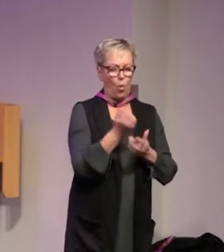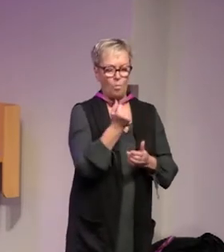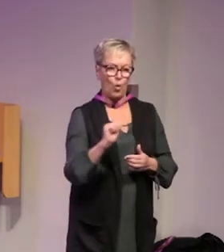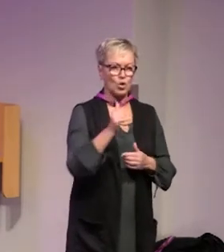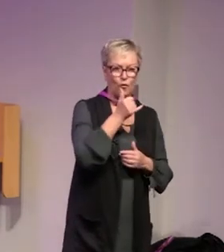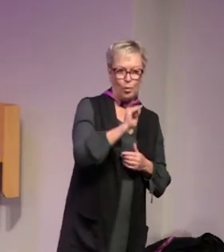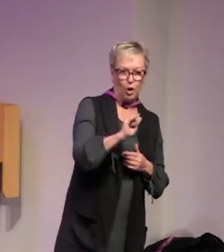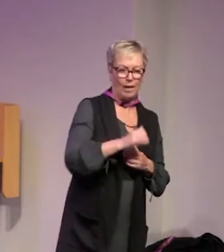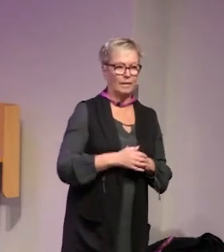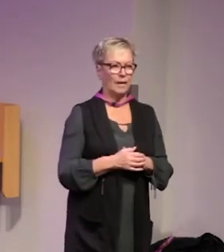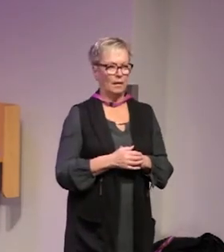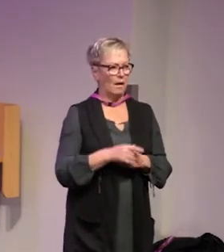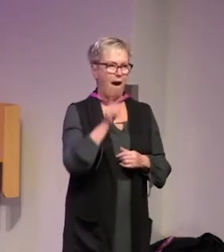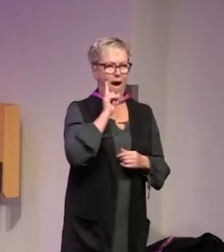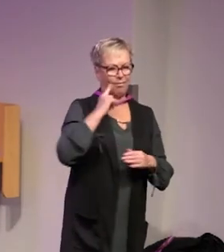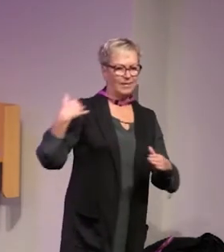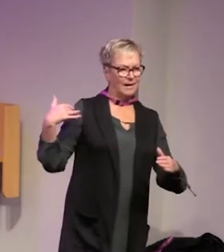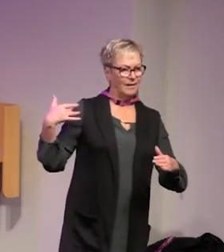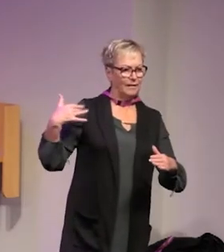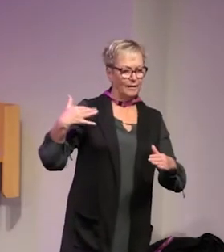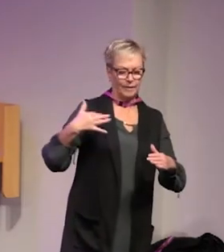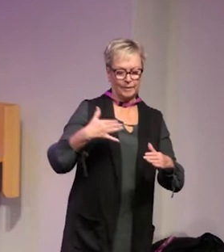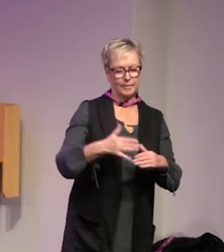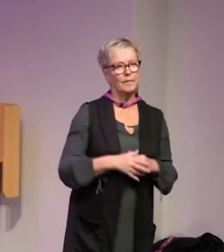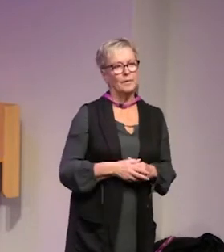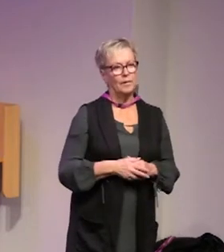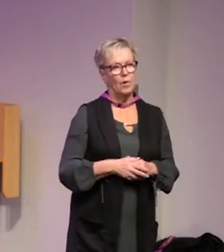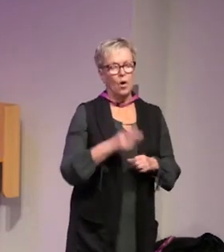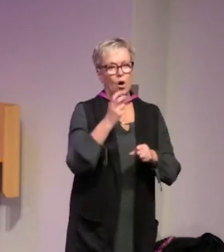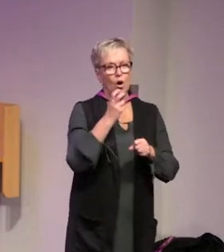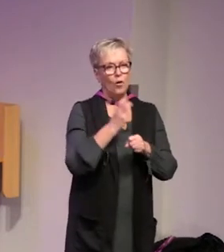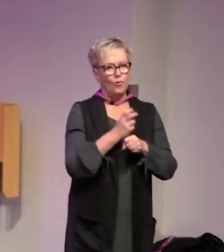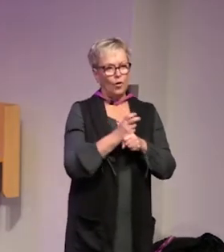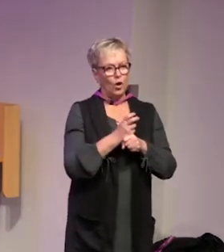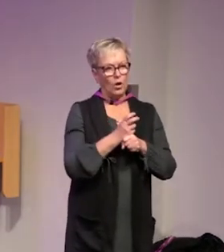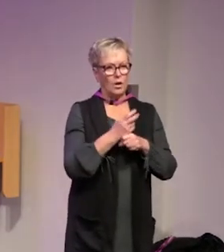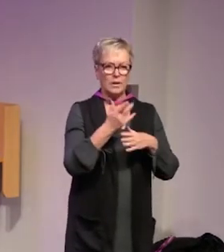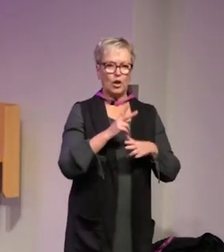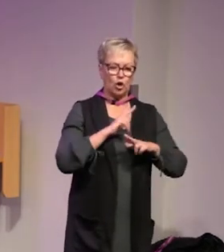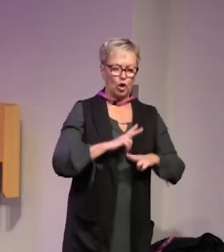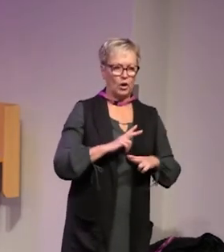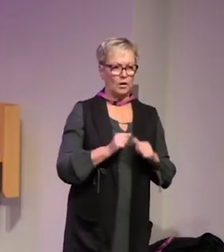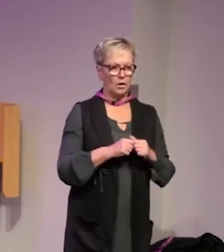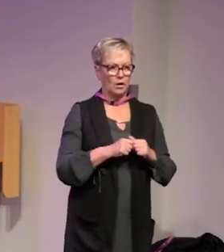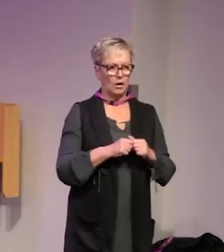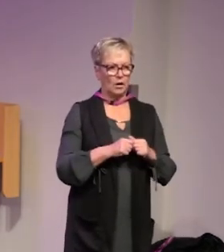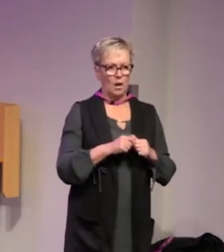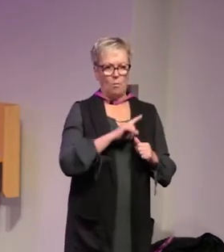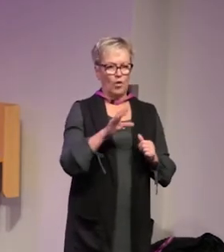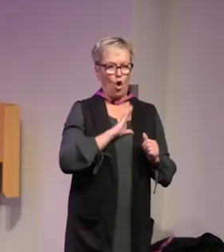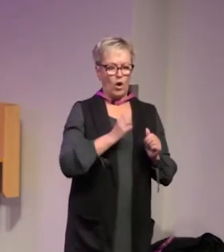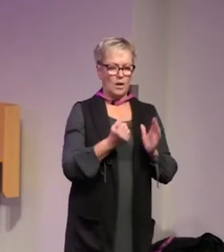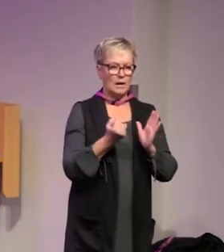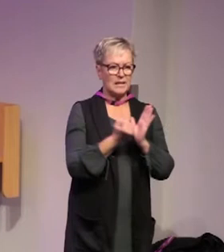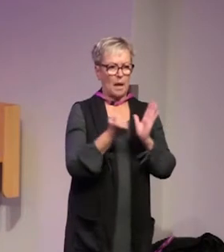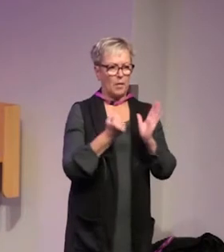rättigheter och brottsförebyggande för alltid liksom och försök att vara i den tryggheten behöver kanske inte alltid